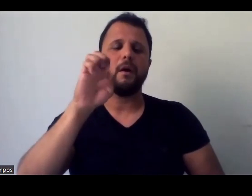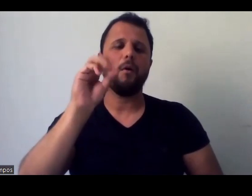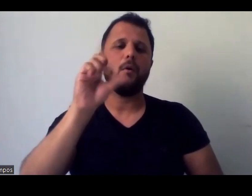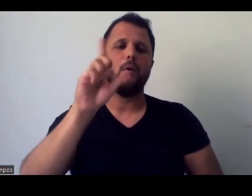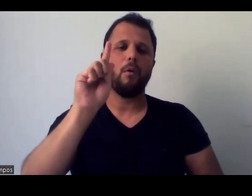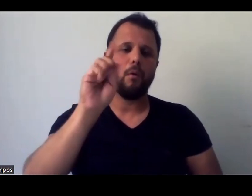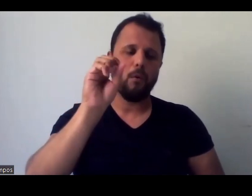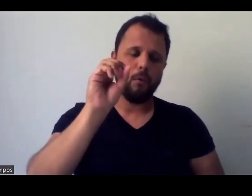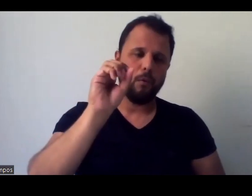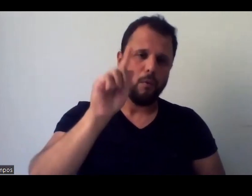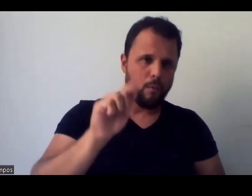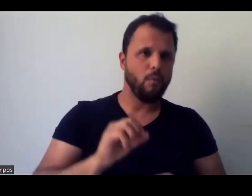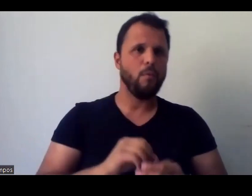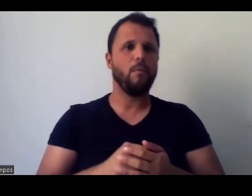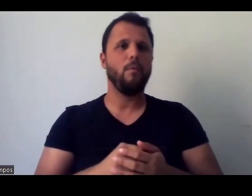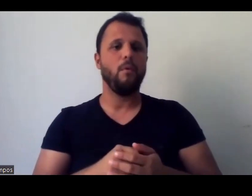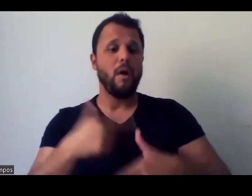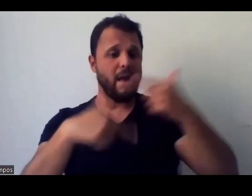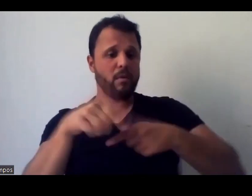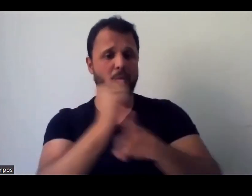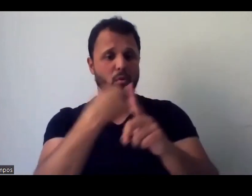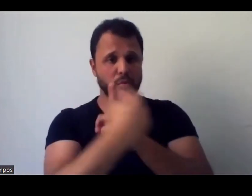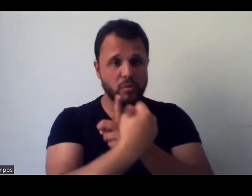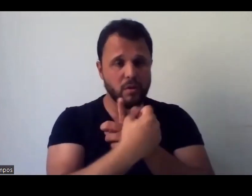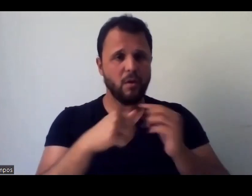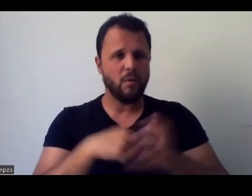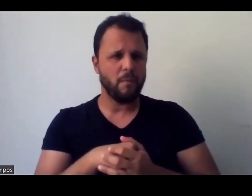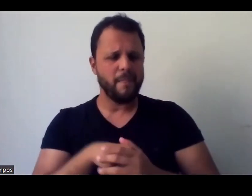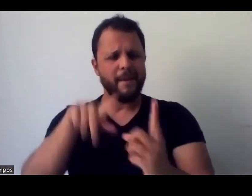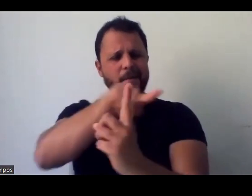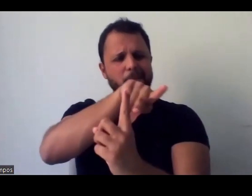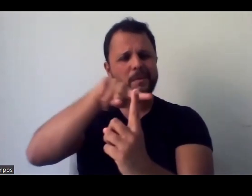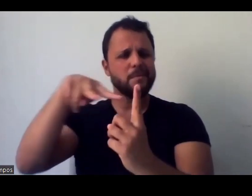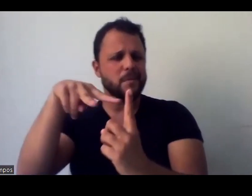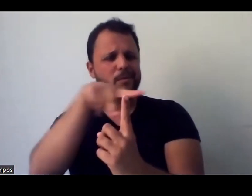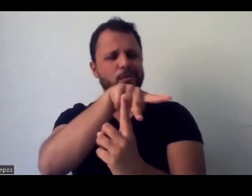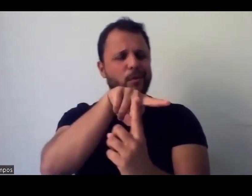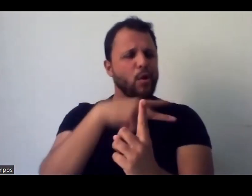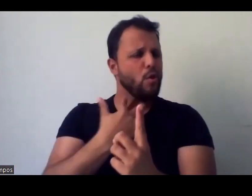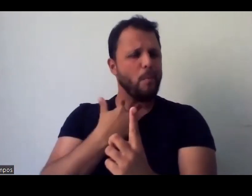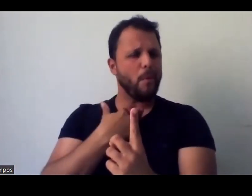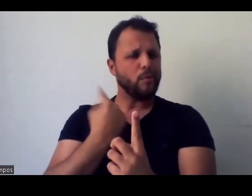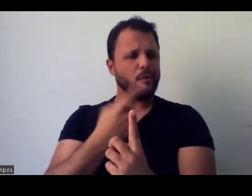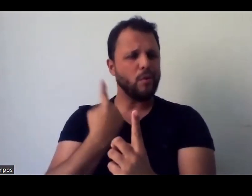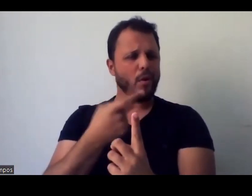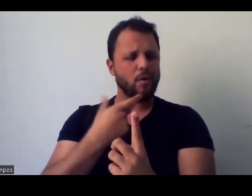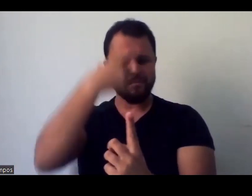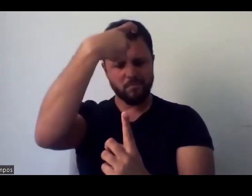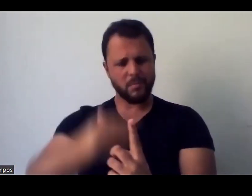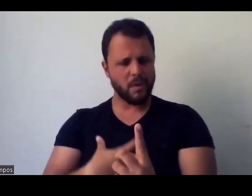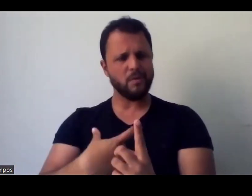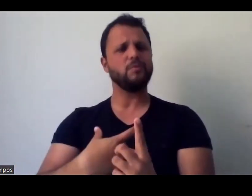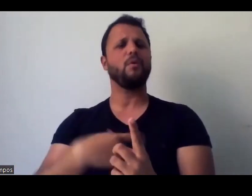como, né, um trabalhador social, então, nessa perspectiva, não tira a responsabilidade da gente, pessoa física,